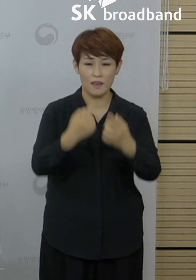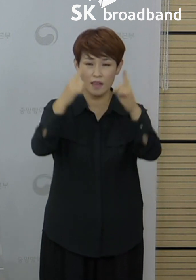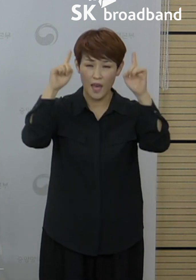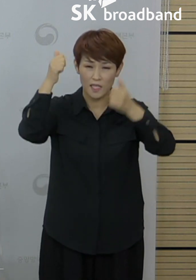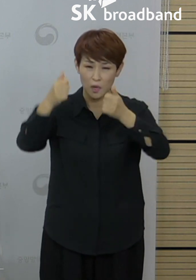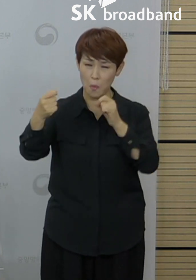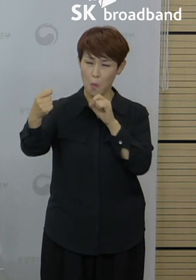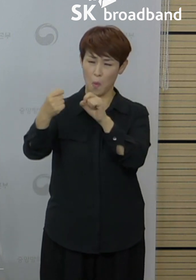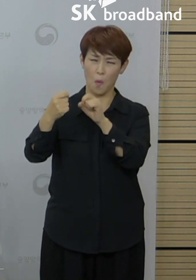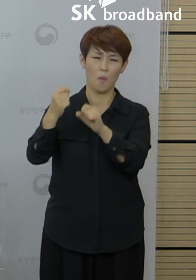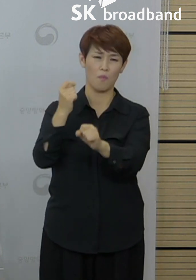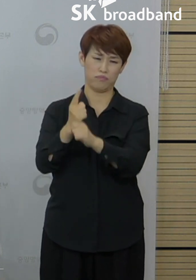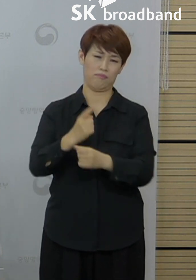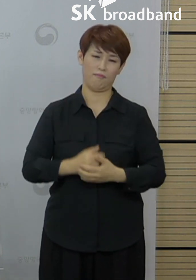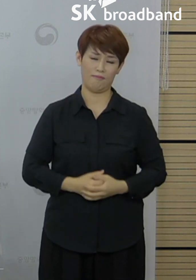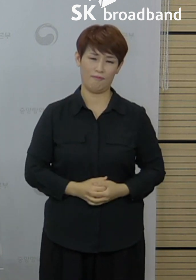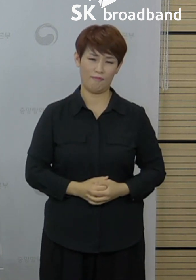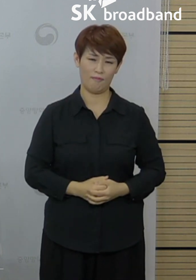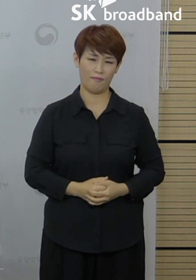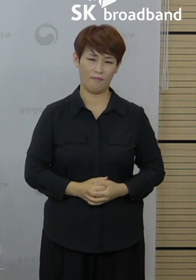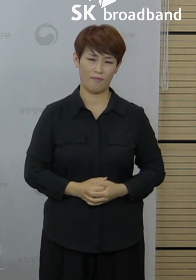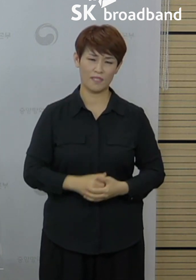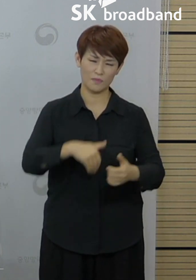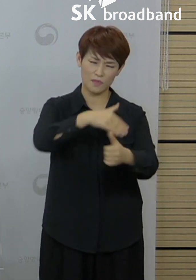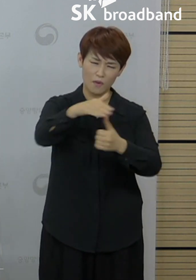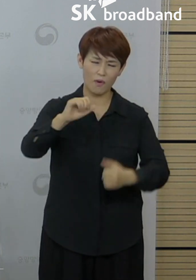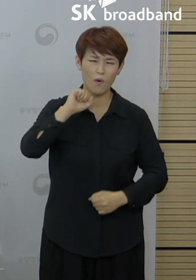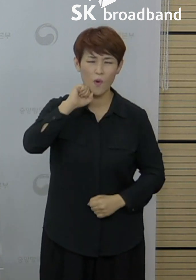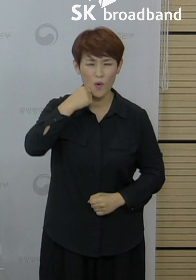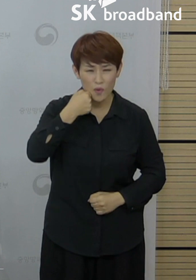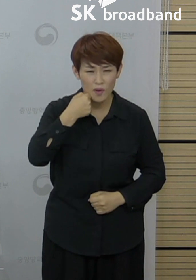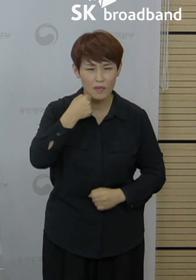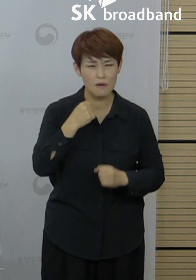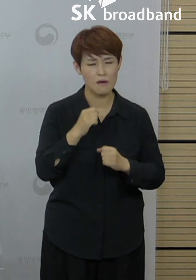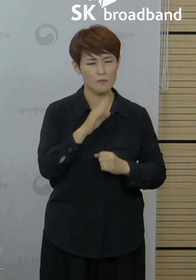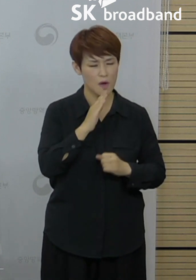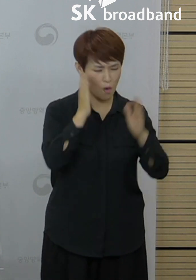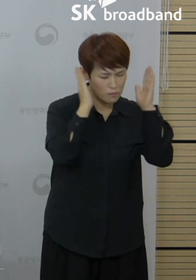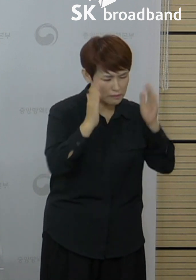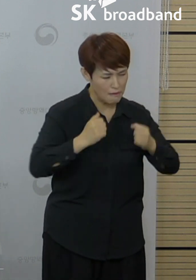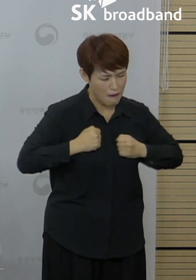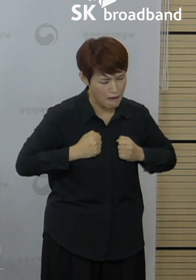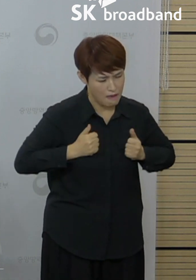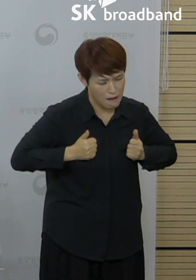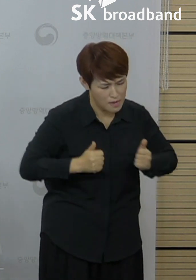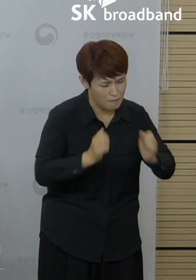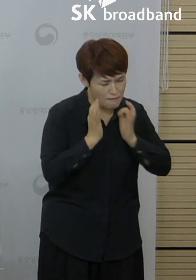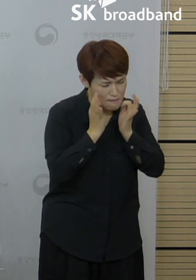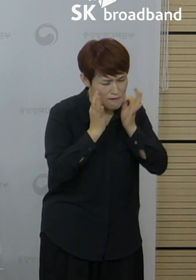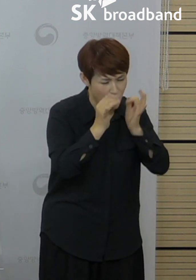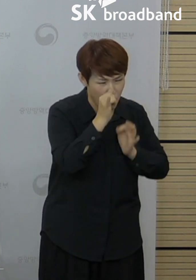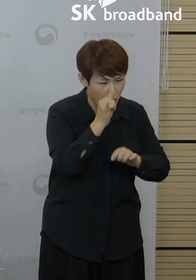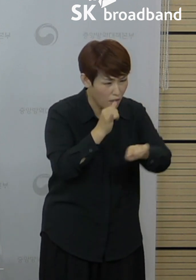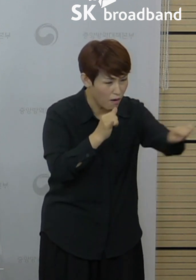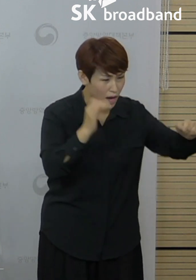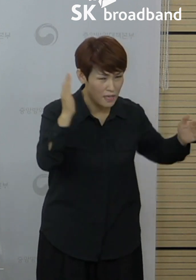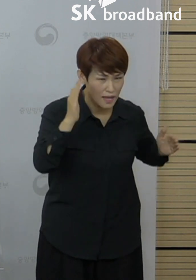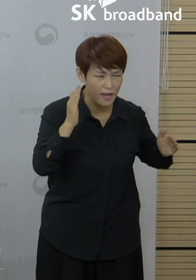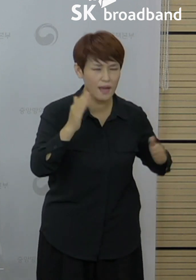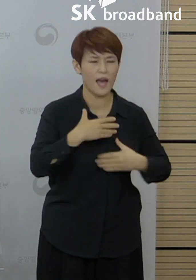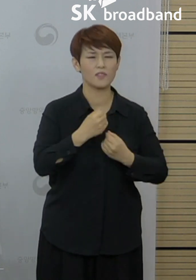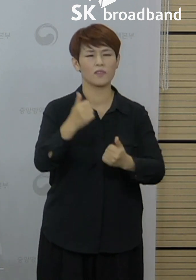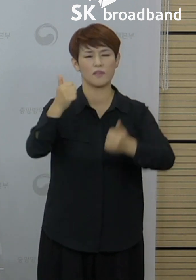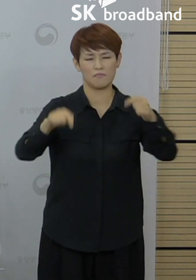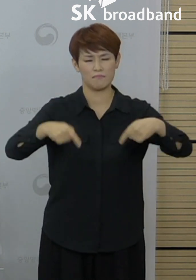남지 않았습니다. 어려운 시기에 노력하고 고생한 수험생들이 안전하게 시험을 치를 수